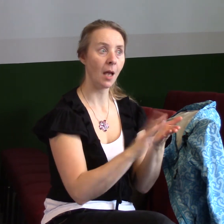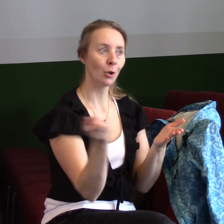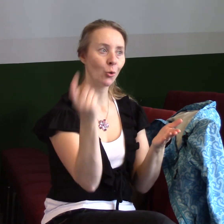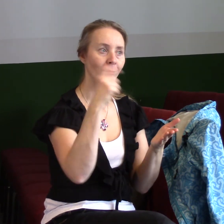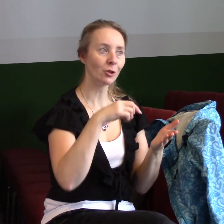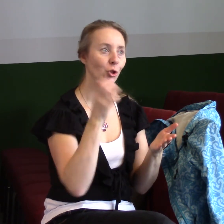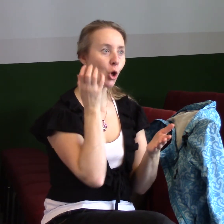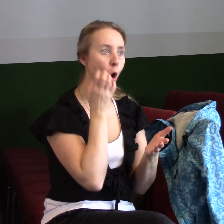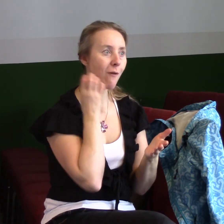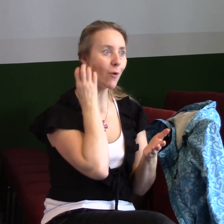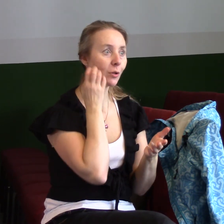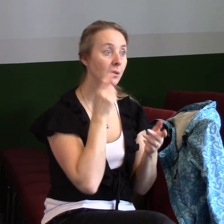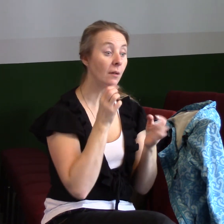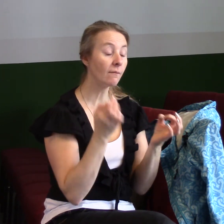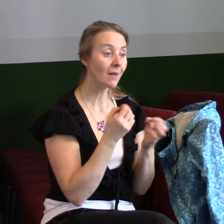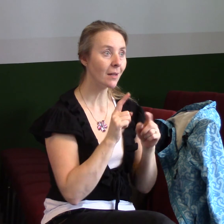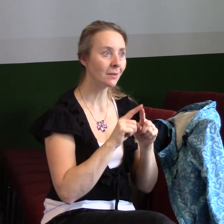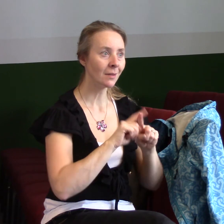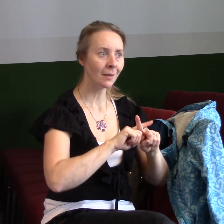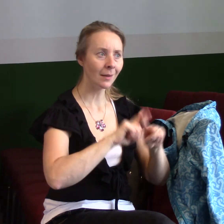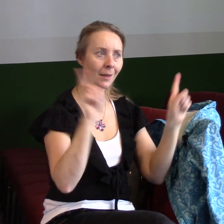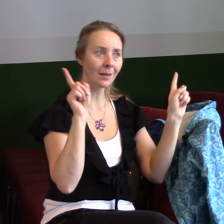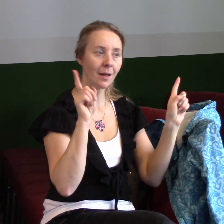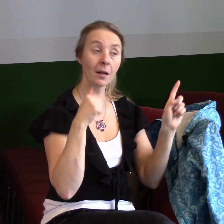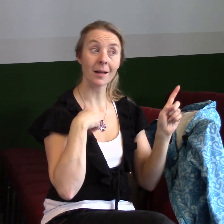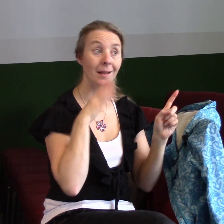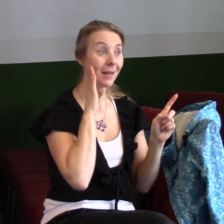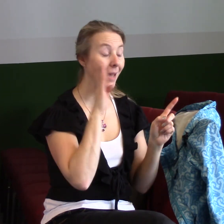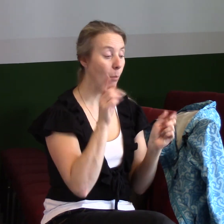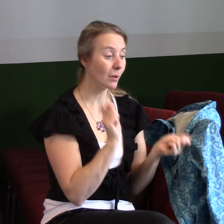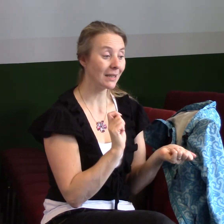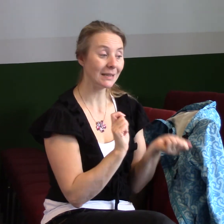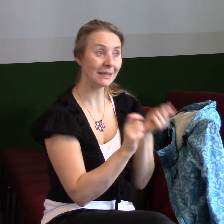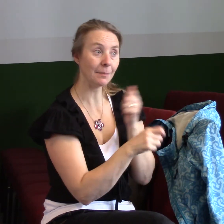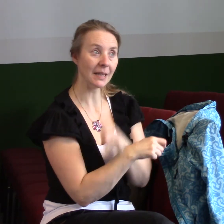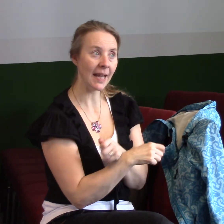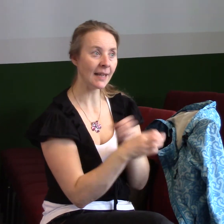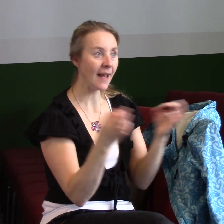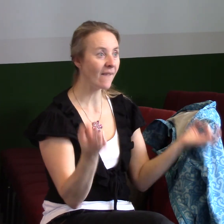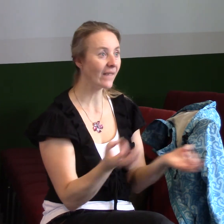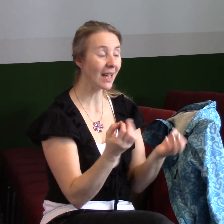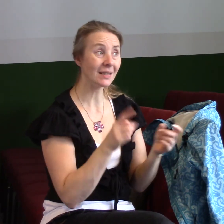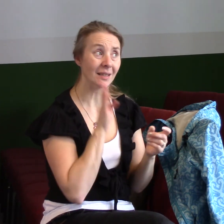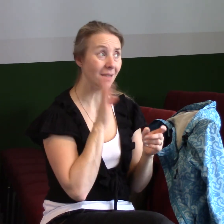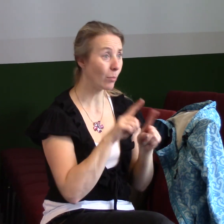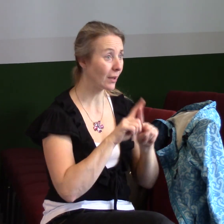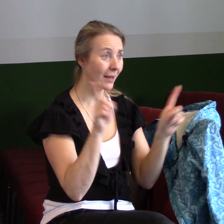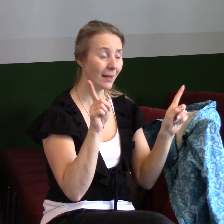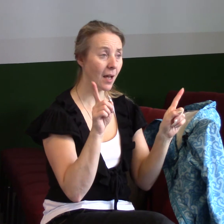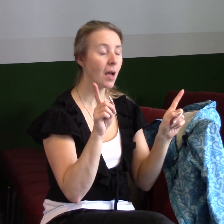najednou jsou věci jinak. Ten nebudeme změnění, věci nebudou jinak v našem životě, když neprojdeme zápasem,